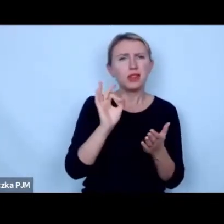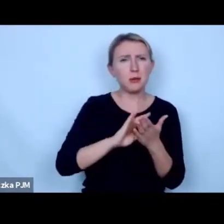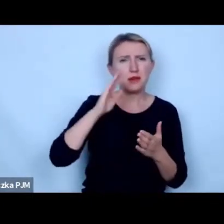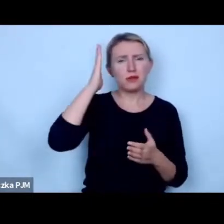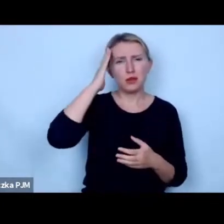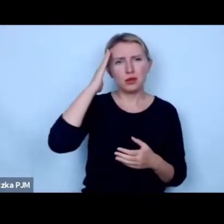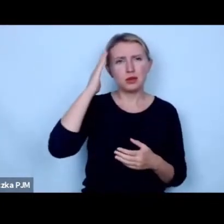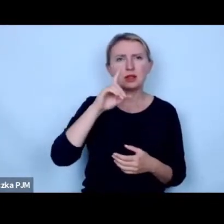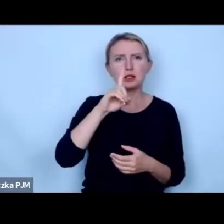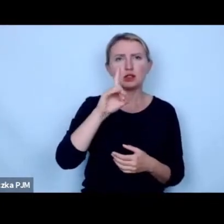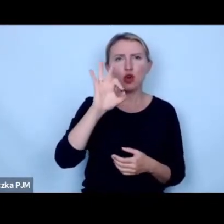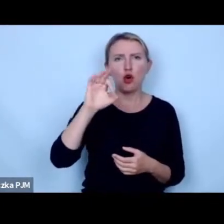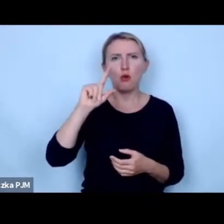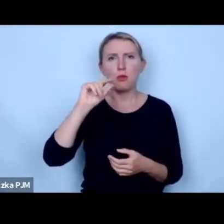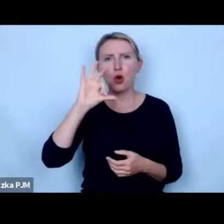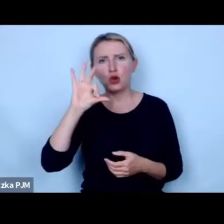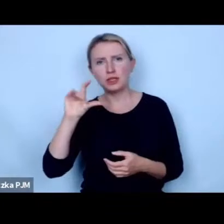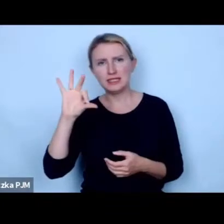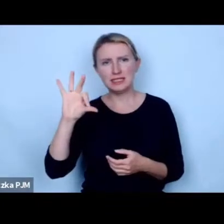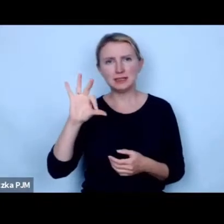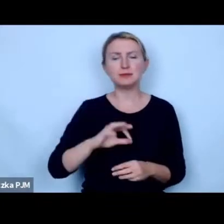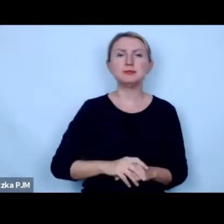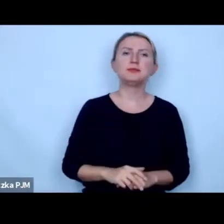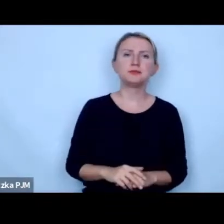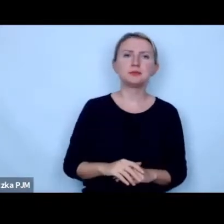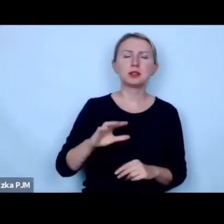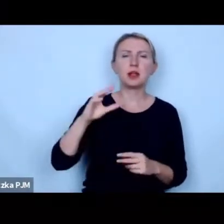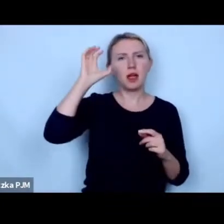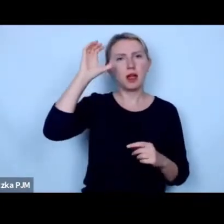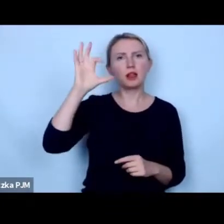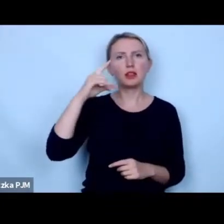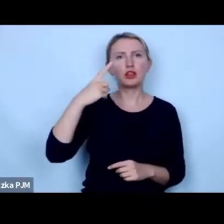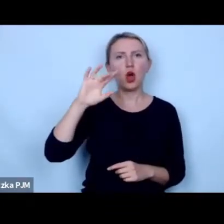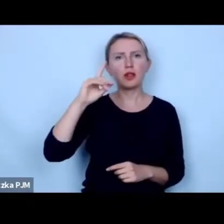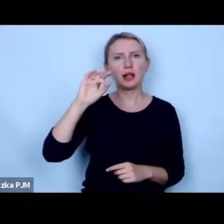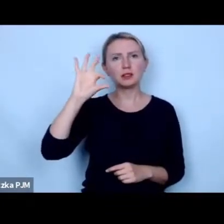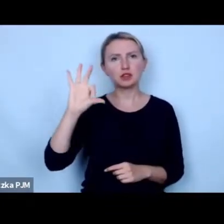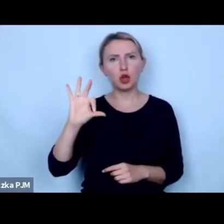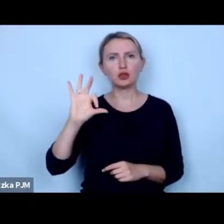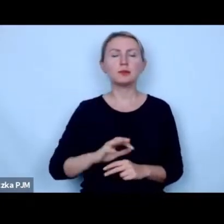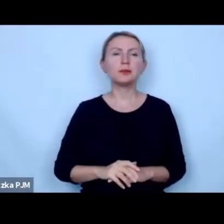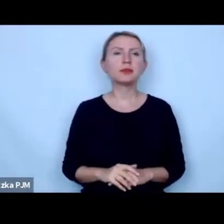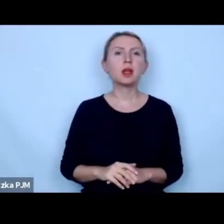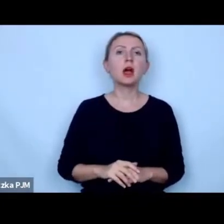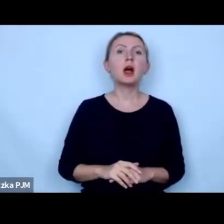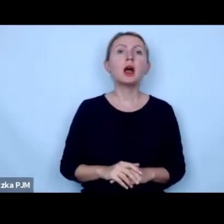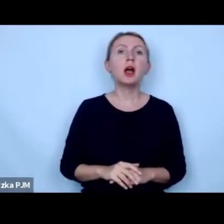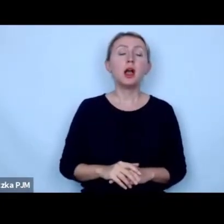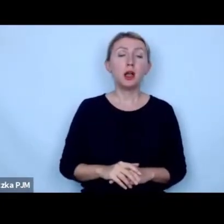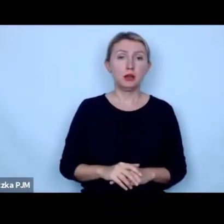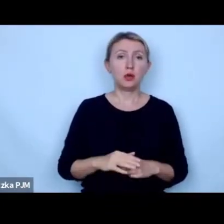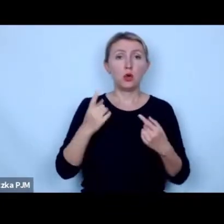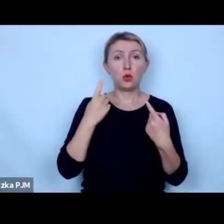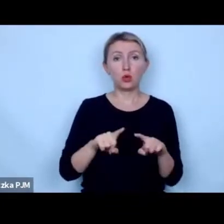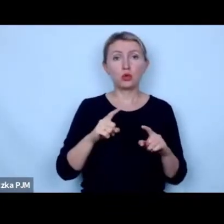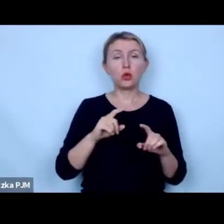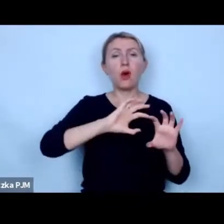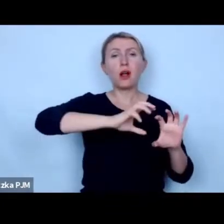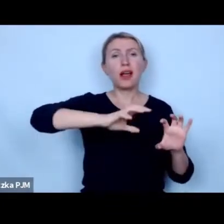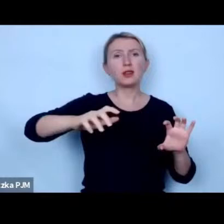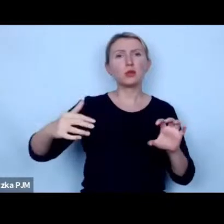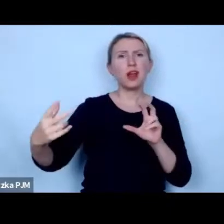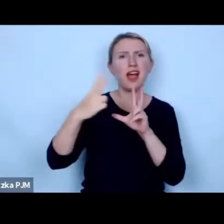Państwa zna Zopolis Donaldson i Kim Leakey gdzie jest mowa krótko o gatunkach